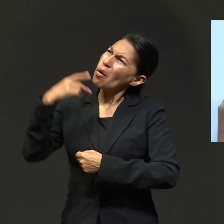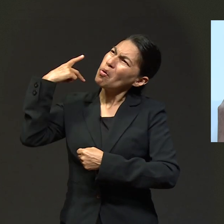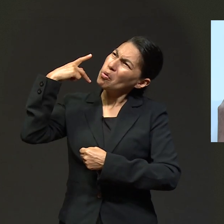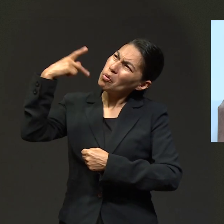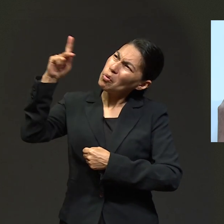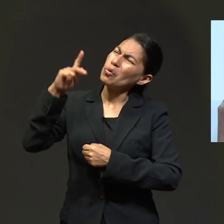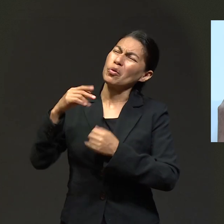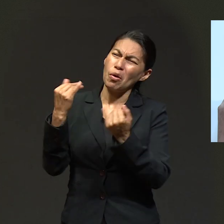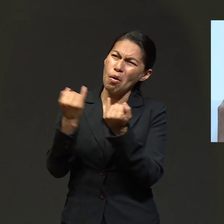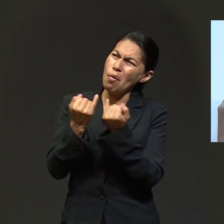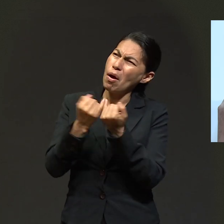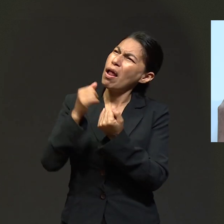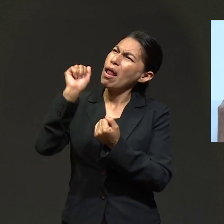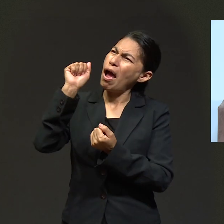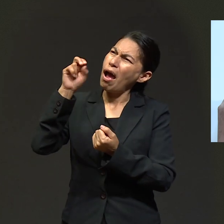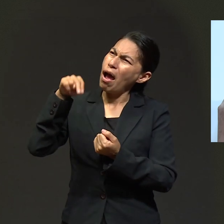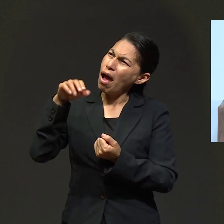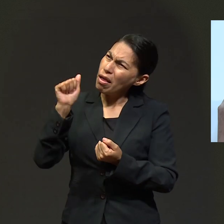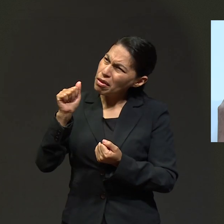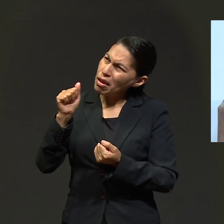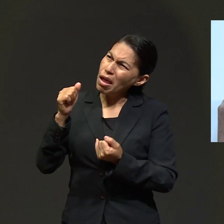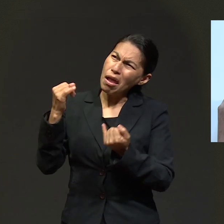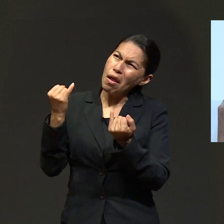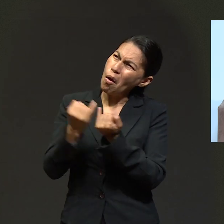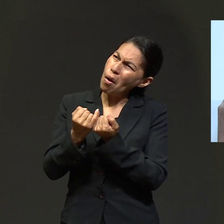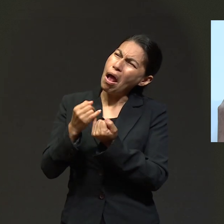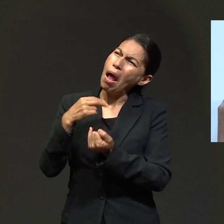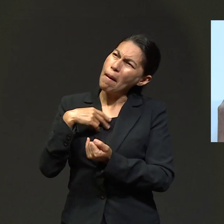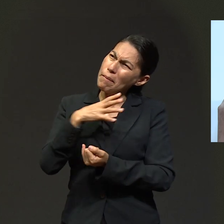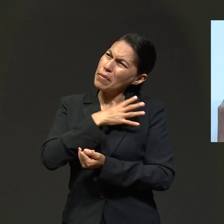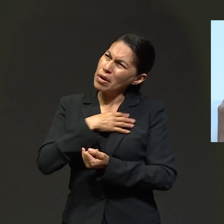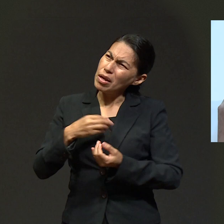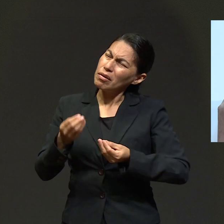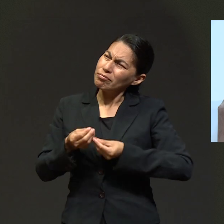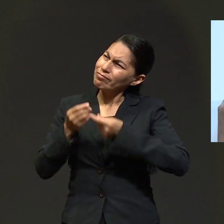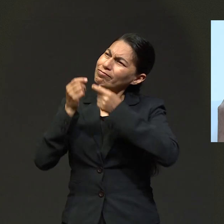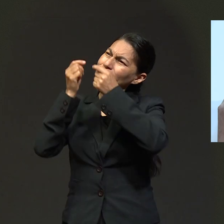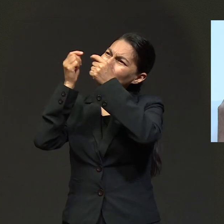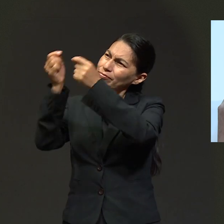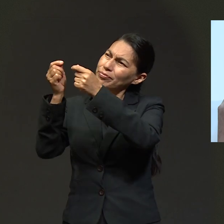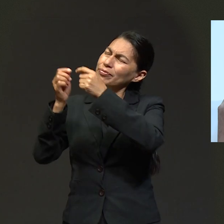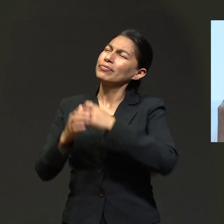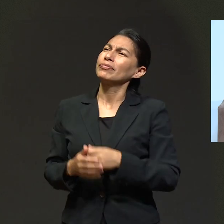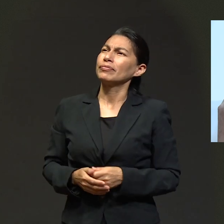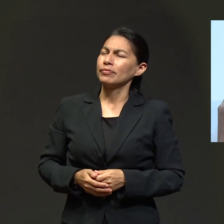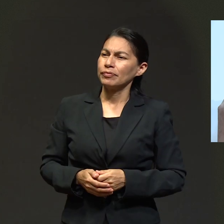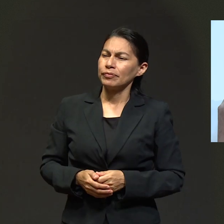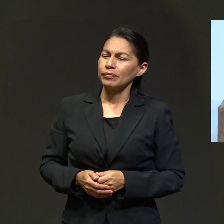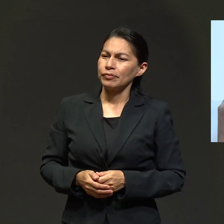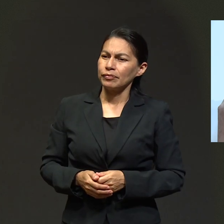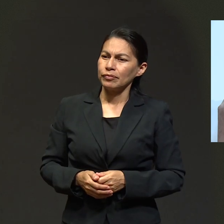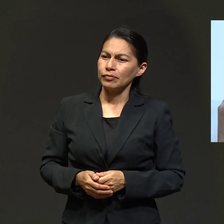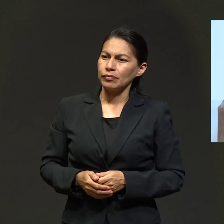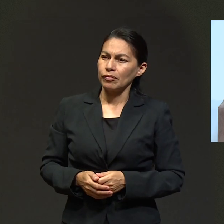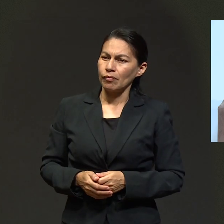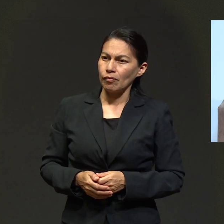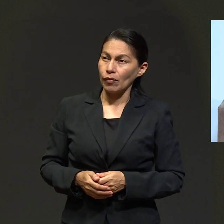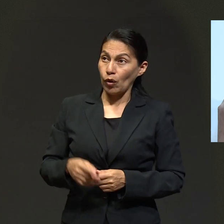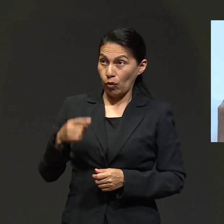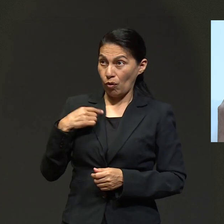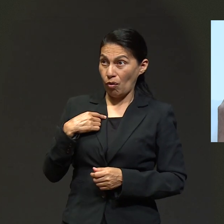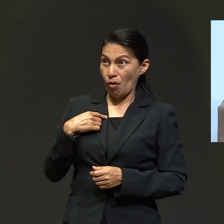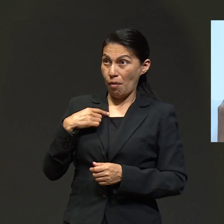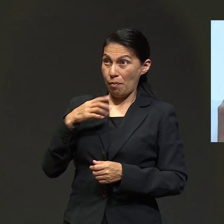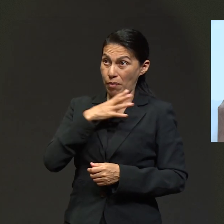entregó a su hijo. Y ahora puedo entender lo que ella sintió, porque es difícil despegarse de los hijos como madre, como padre,